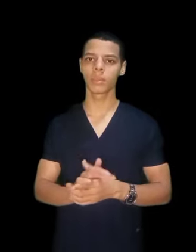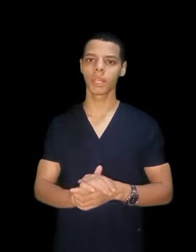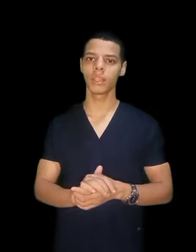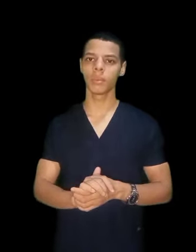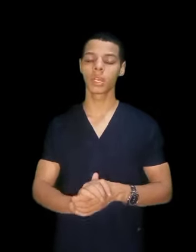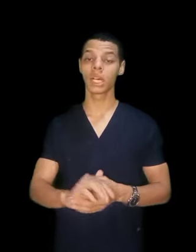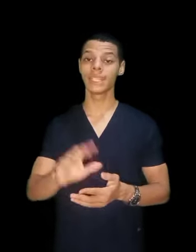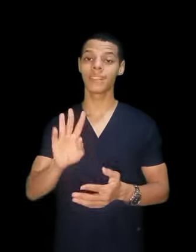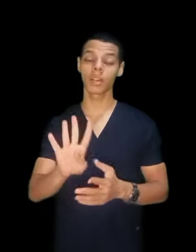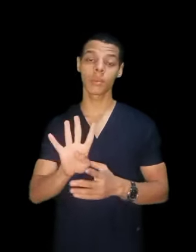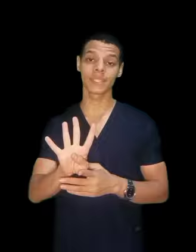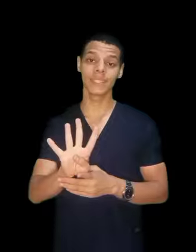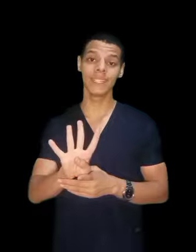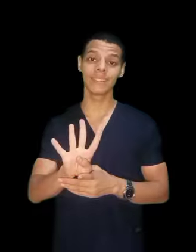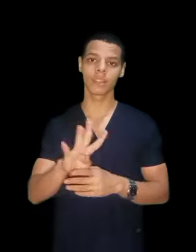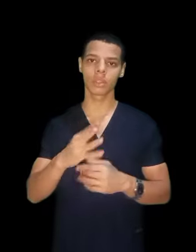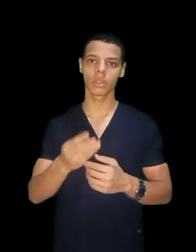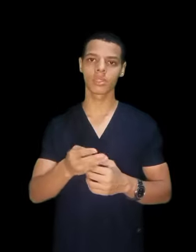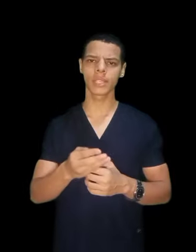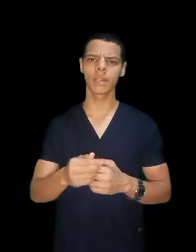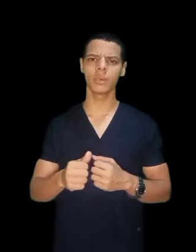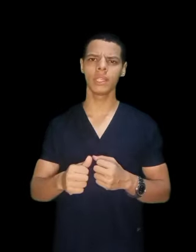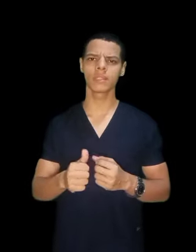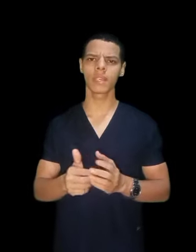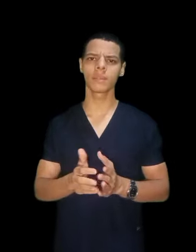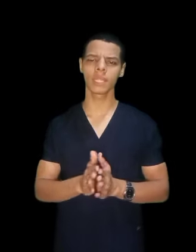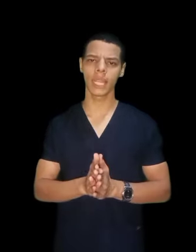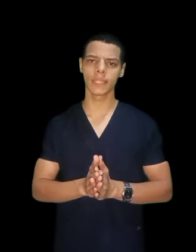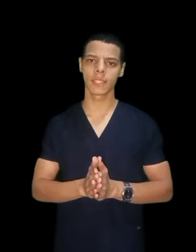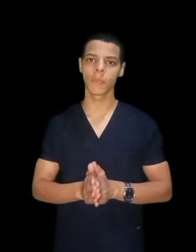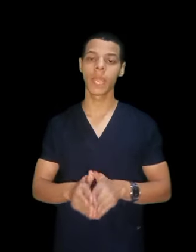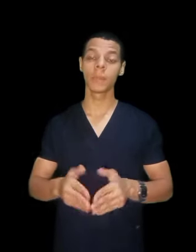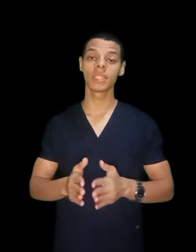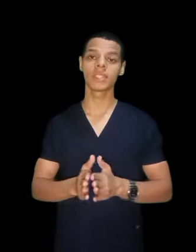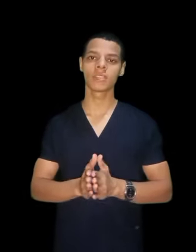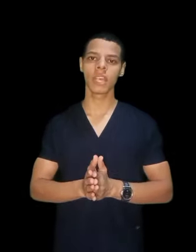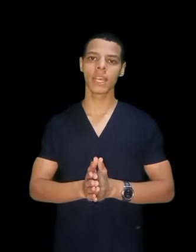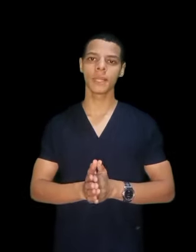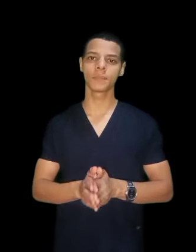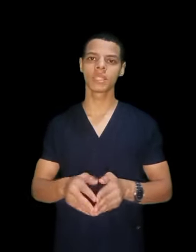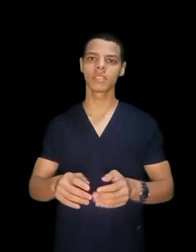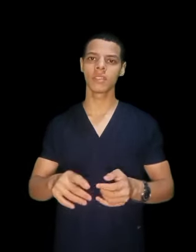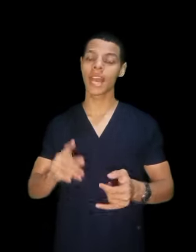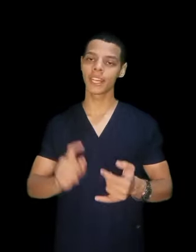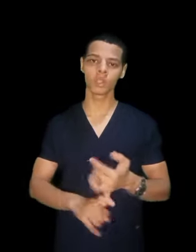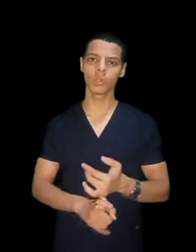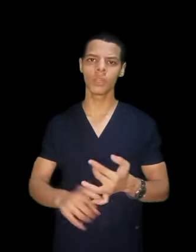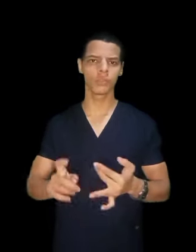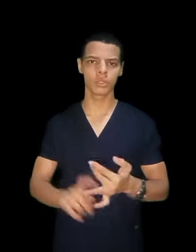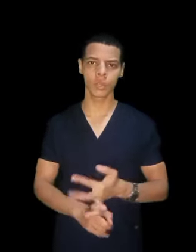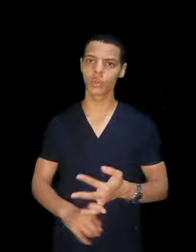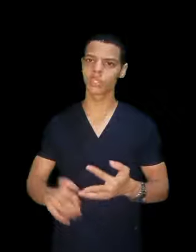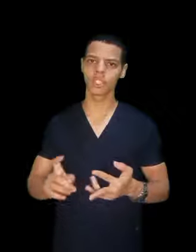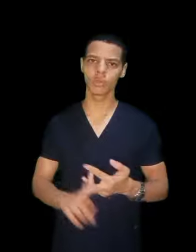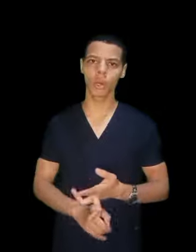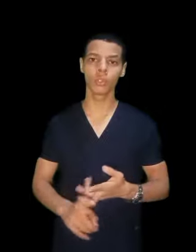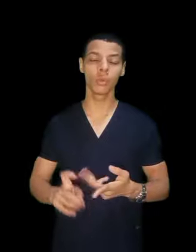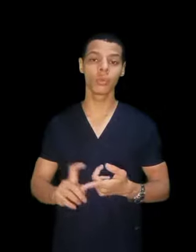التمريض عبارة عن اربع سنين دراسة وسلم كياس بتدرس فيها ايه بتدرس فيها اناتومية وفسيولوجي وبايو